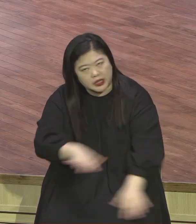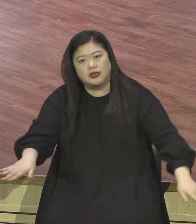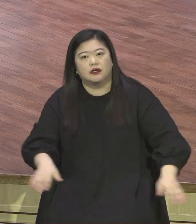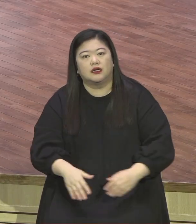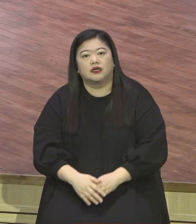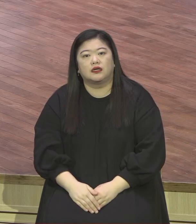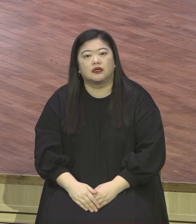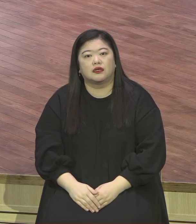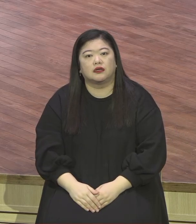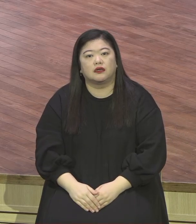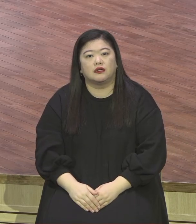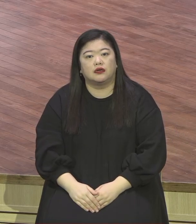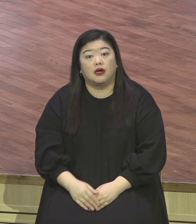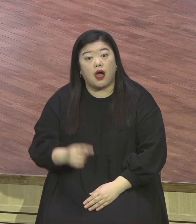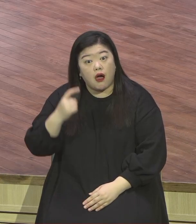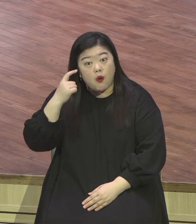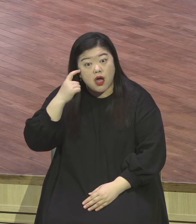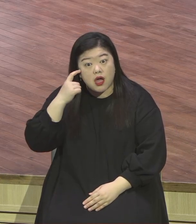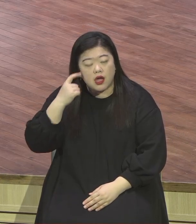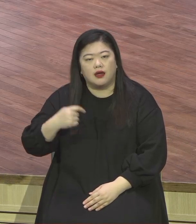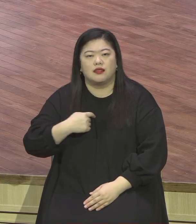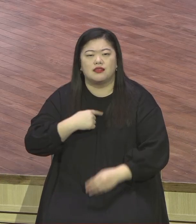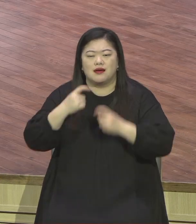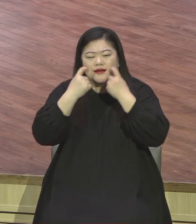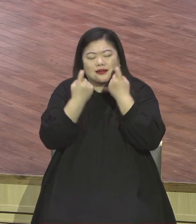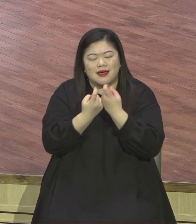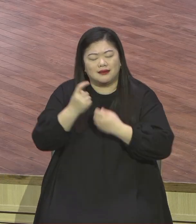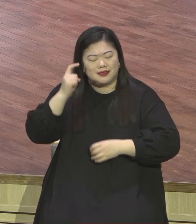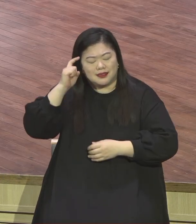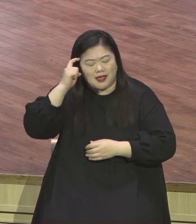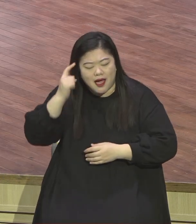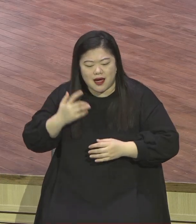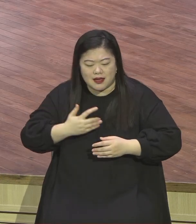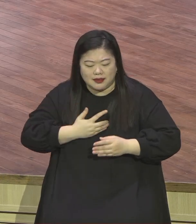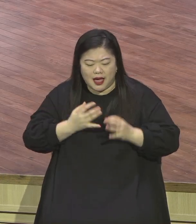내가 내 의지로 내가 열정을 안고 내 열정을